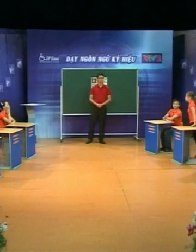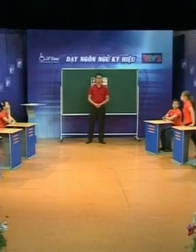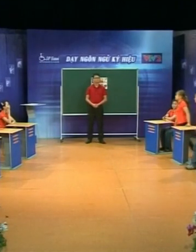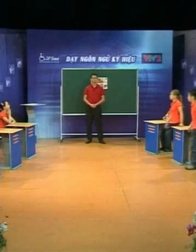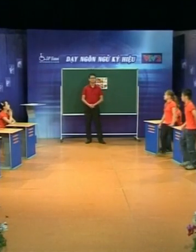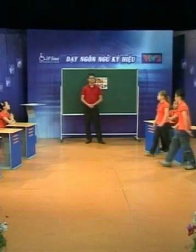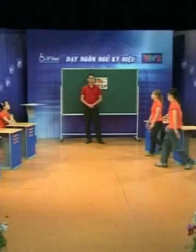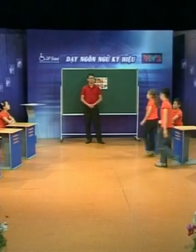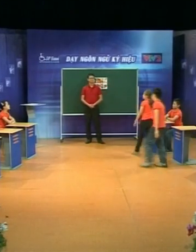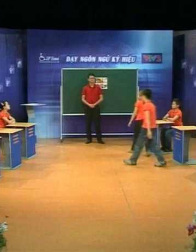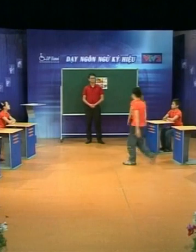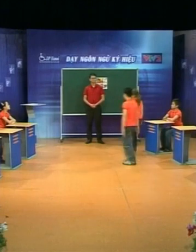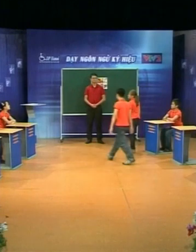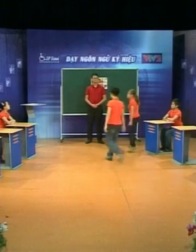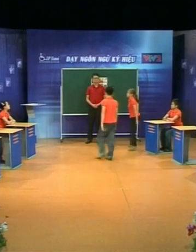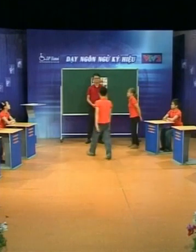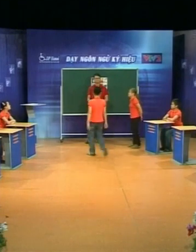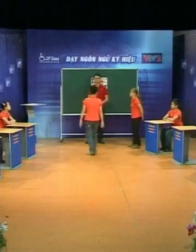Các em cùng thực hành mẫu câu giao tiếp với hai bạn khác nữa nhé